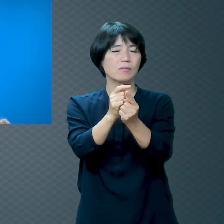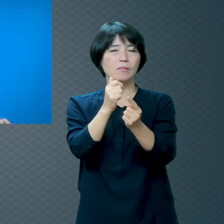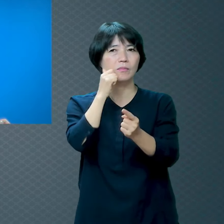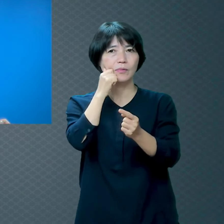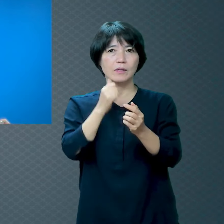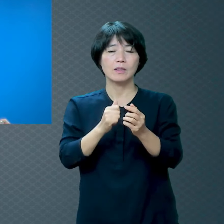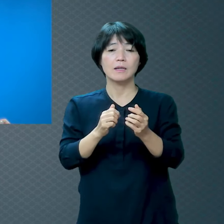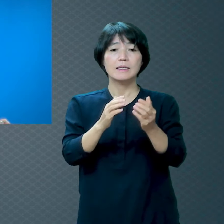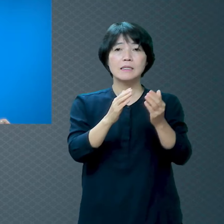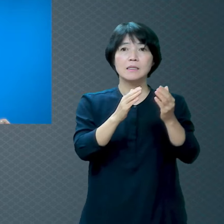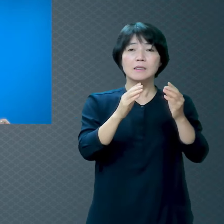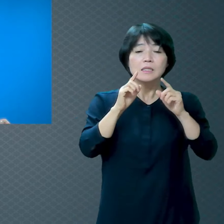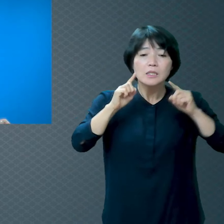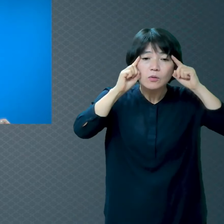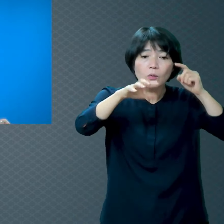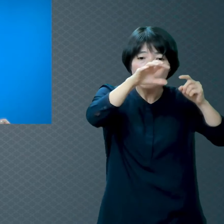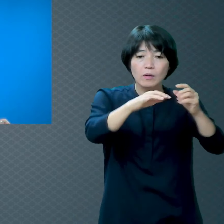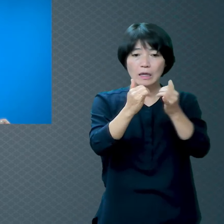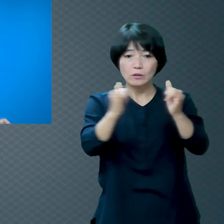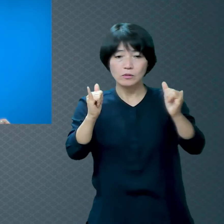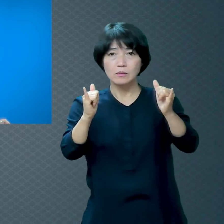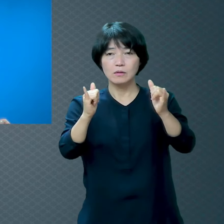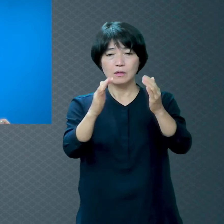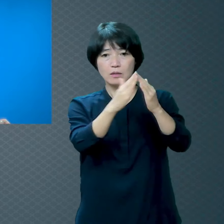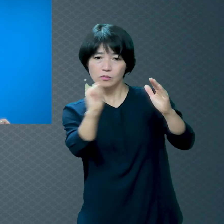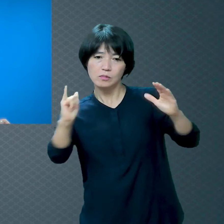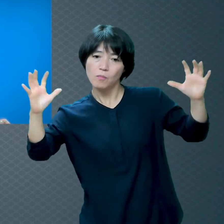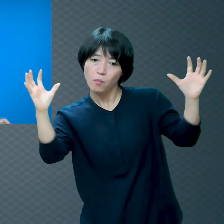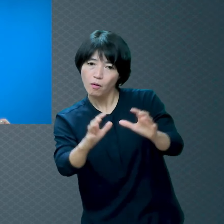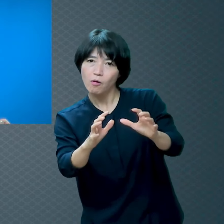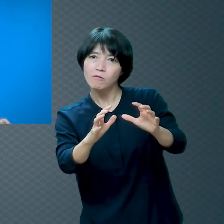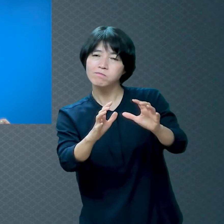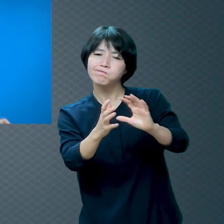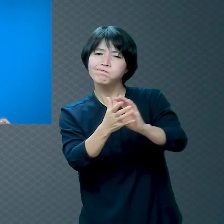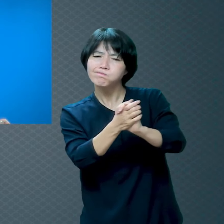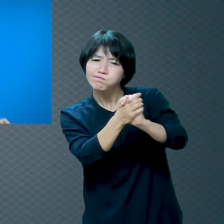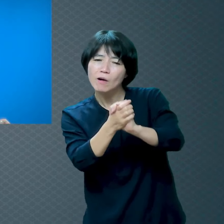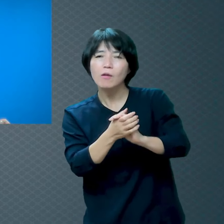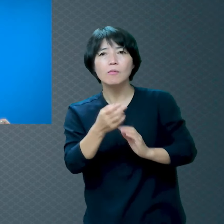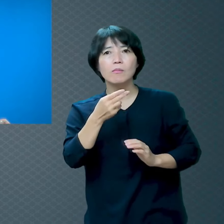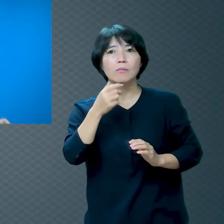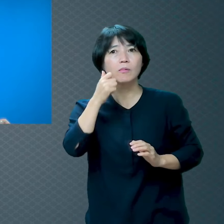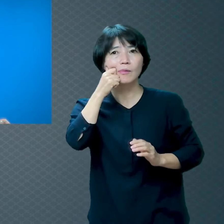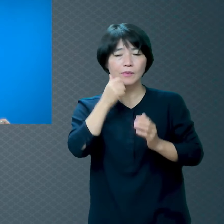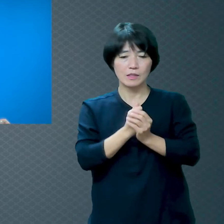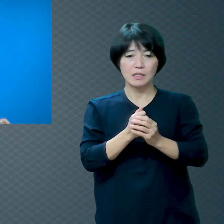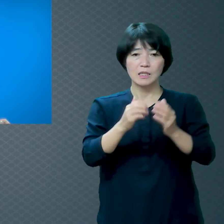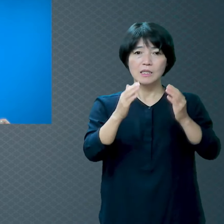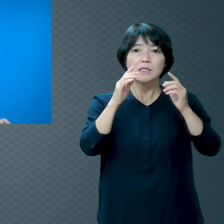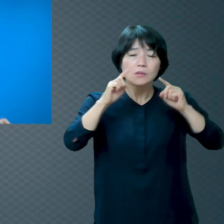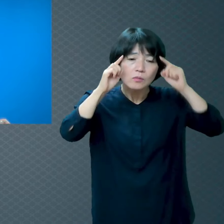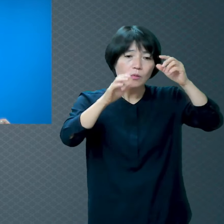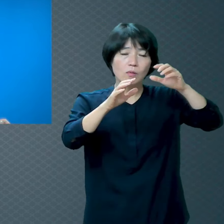가족끼리 모임 못합니다 지옥 가면 혼자 있는 거예요 혼자